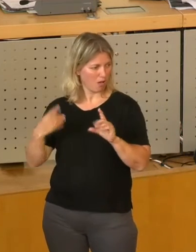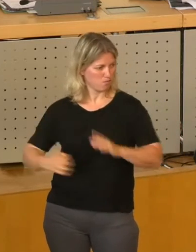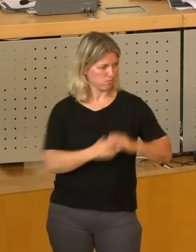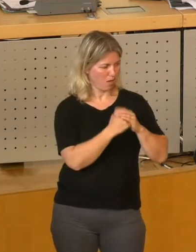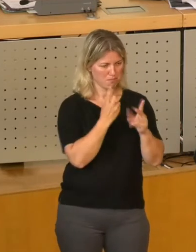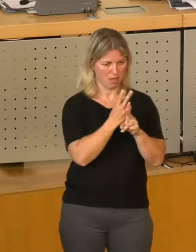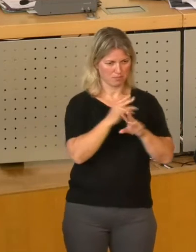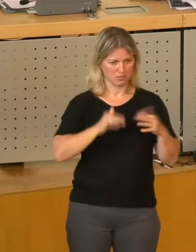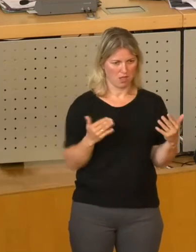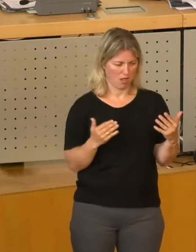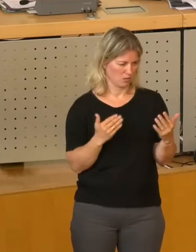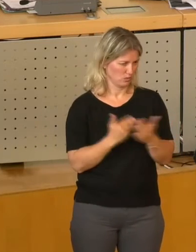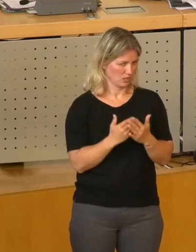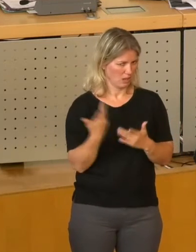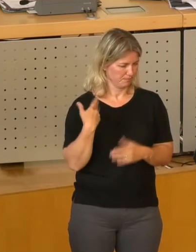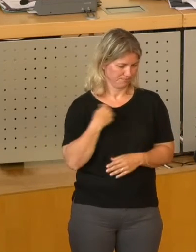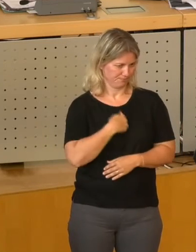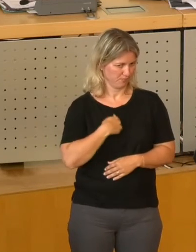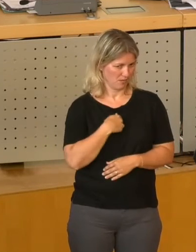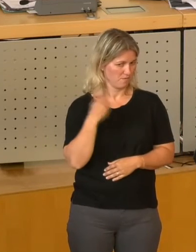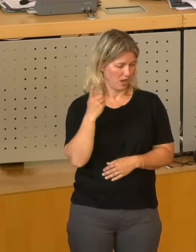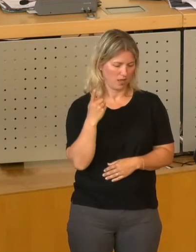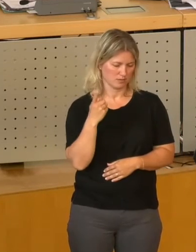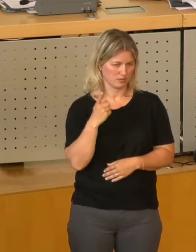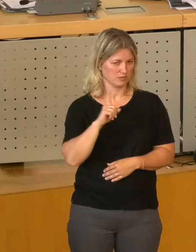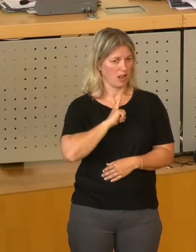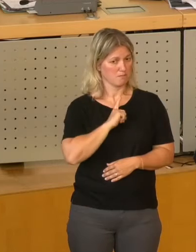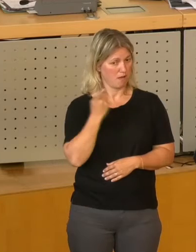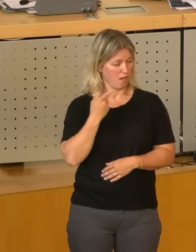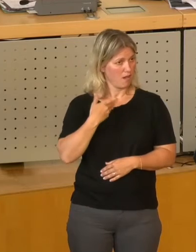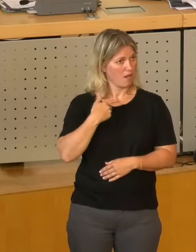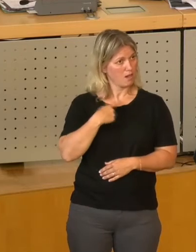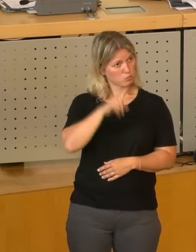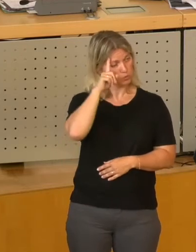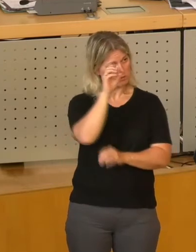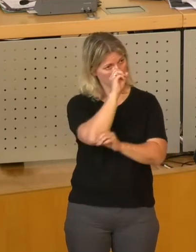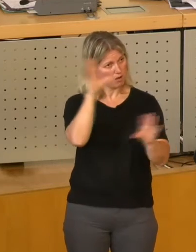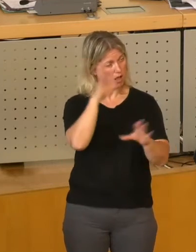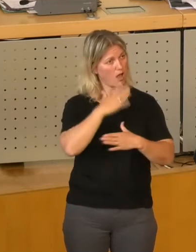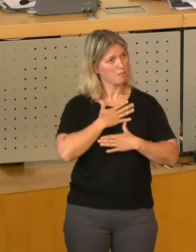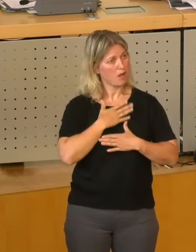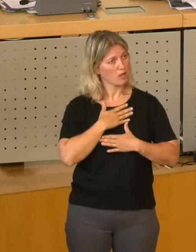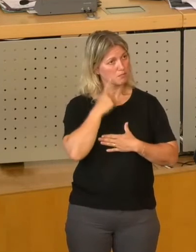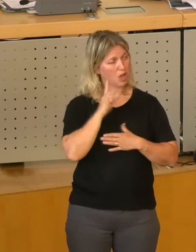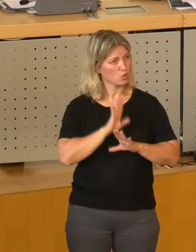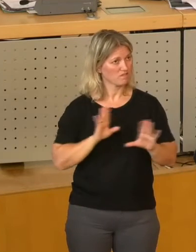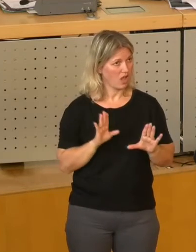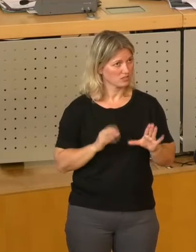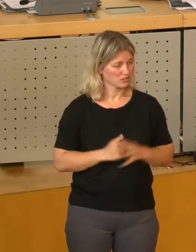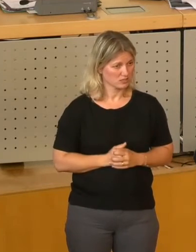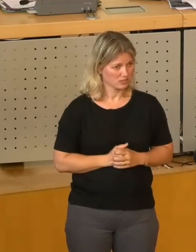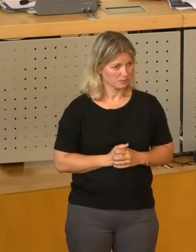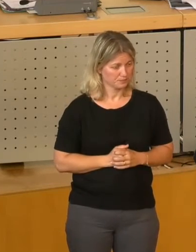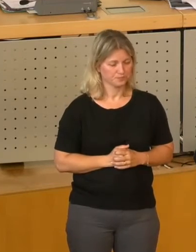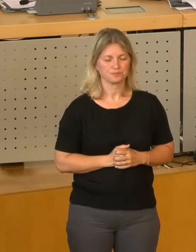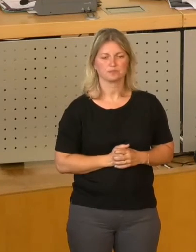Zastow, nehmen Sie mir es nicht übel, auch vielleicht werden Sie sich hier im Laden einfach mal einig, was Ihre Position ist und stellen das dann klar. So, jetzt